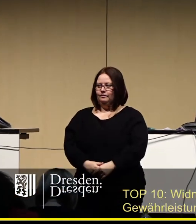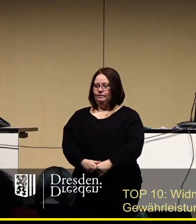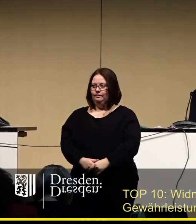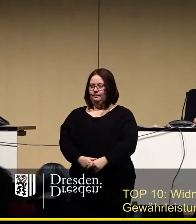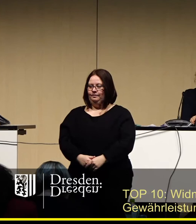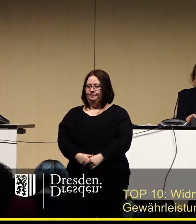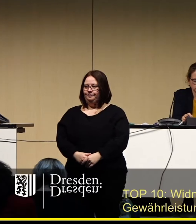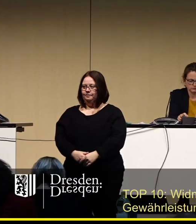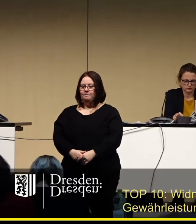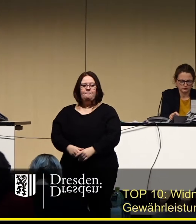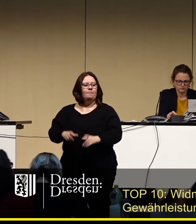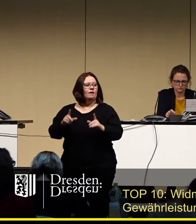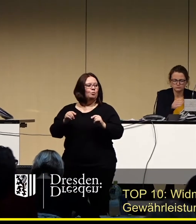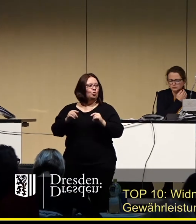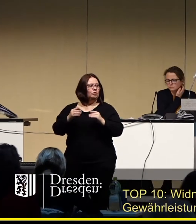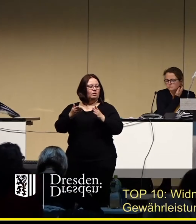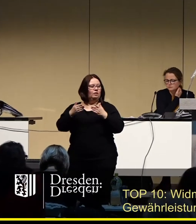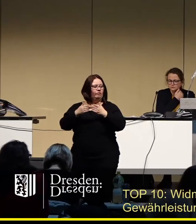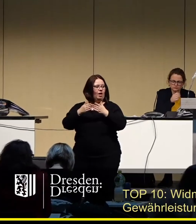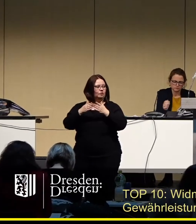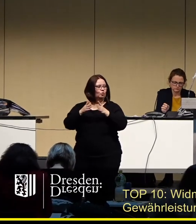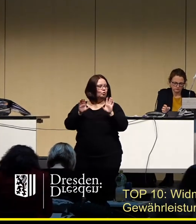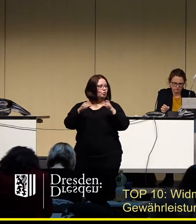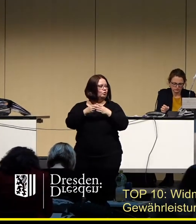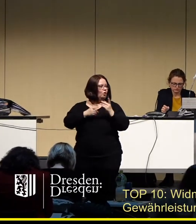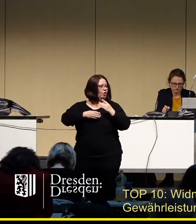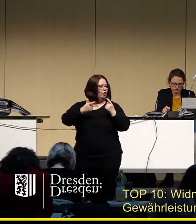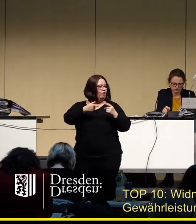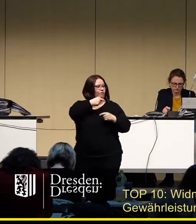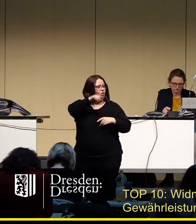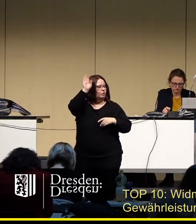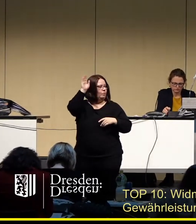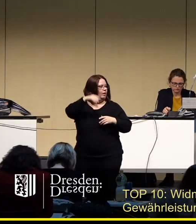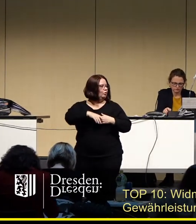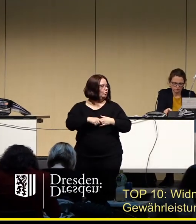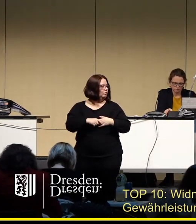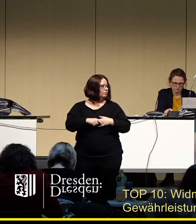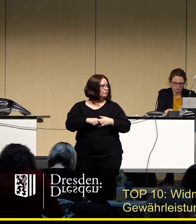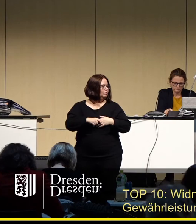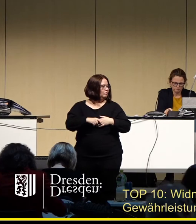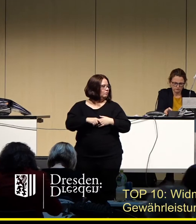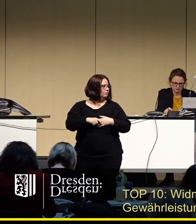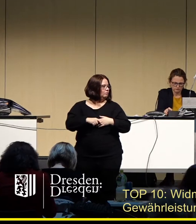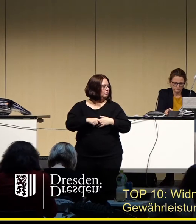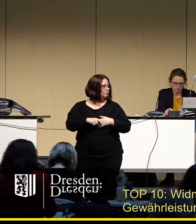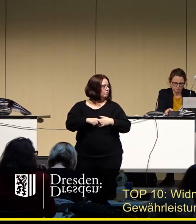So, damit wäre erst einmal die Fraktionsrunde durch. Weitere Wortmeldungen. Hatte sich Herr Schulze als Erster gemeldet.